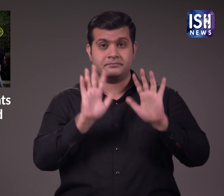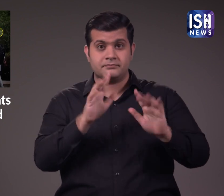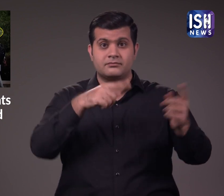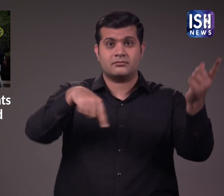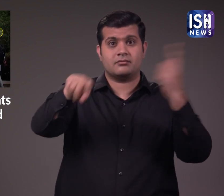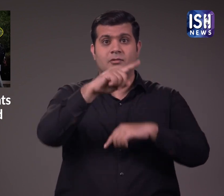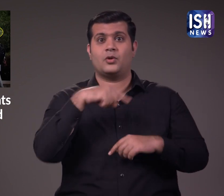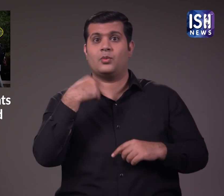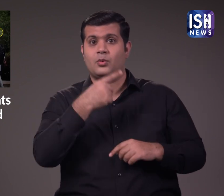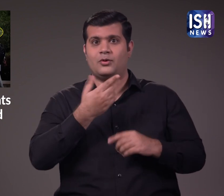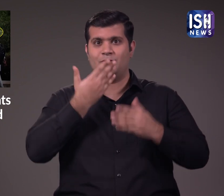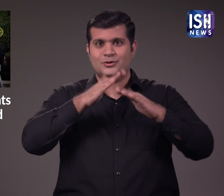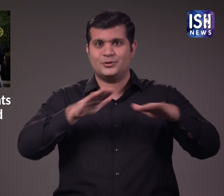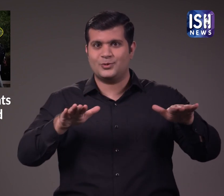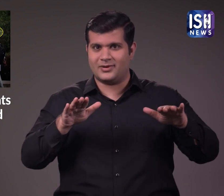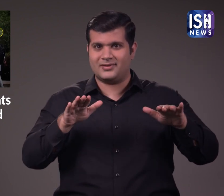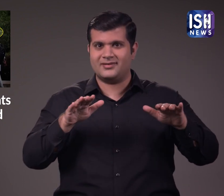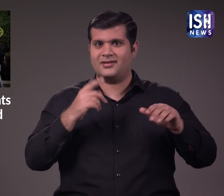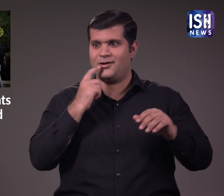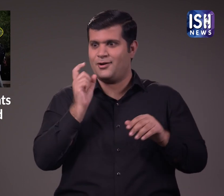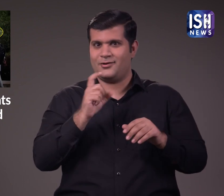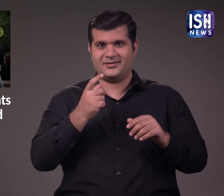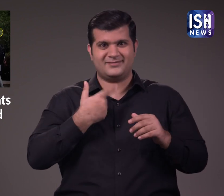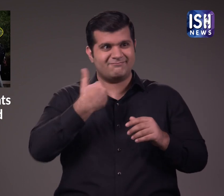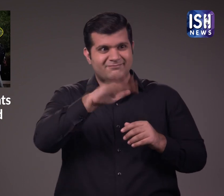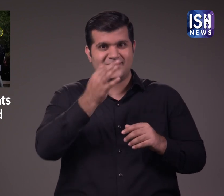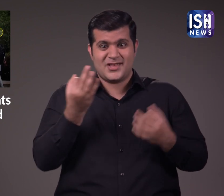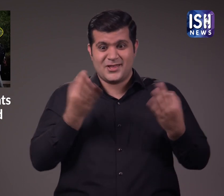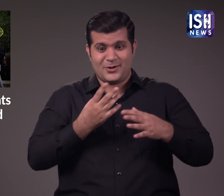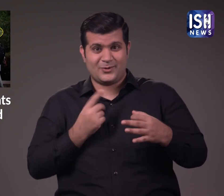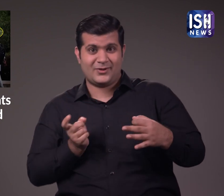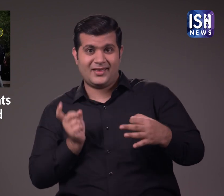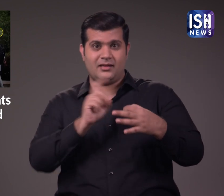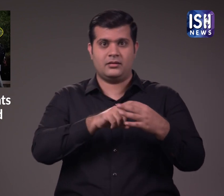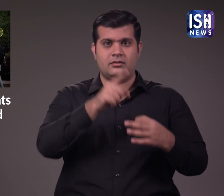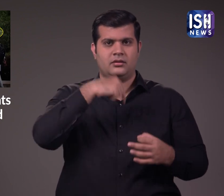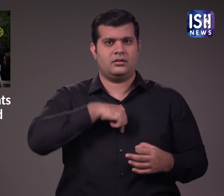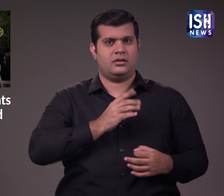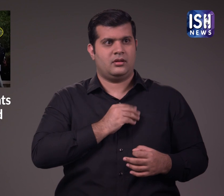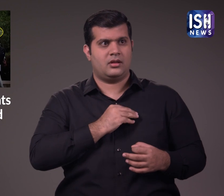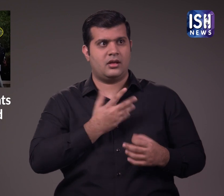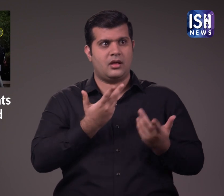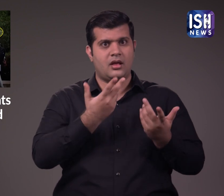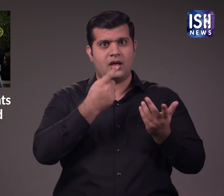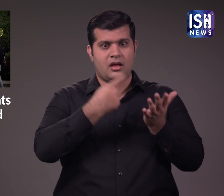जब आप किसी कॉलेज में प्रवेश लेते हैं तो इत बात से ना डरे कि आपके साथ रैगिंग की जाएगी